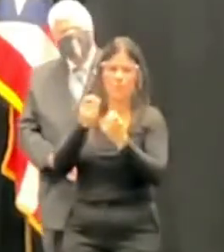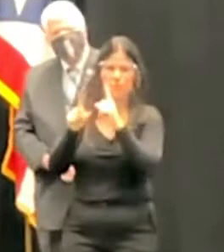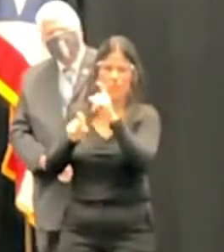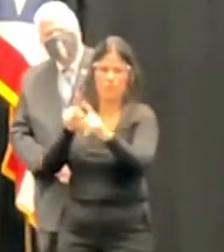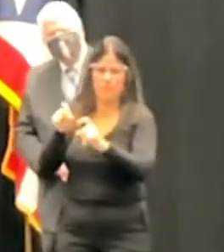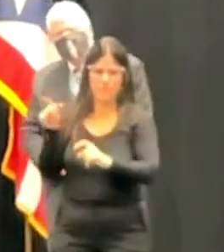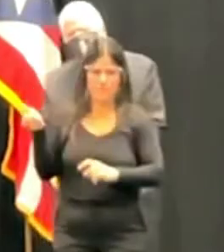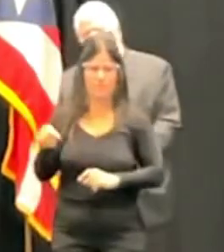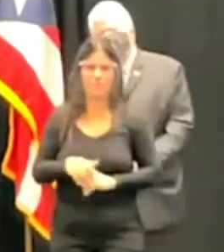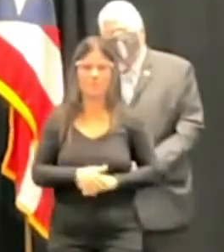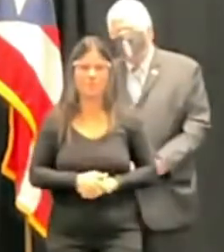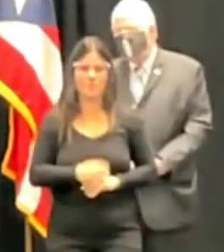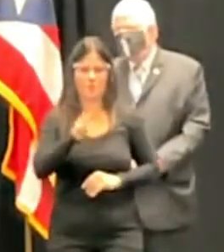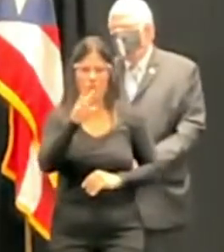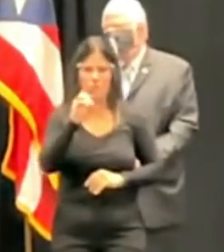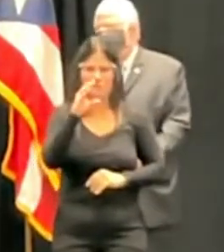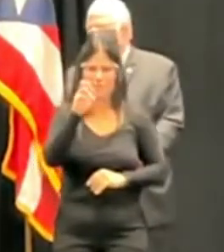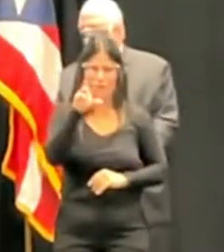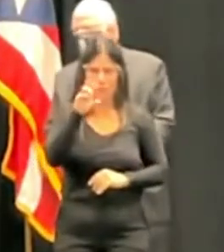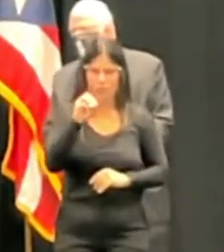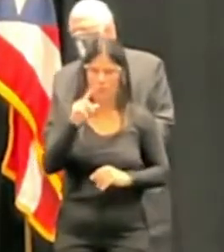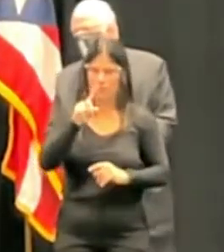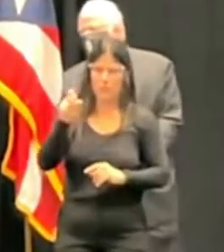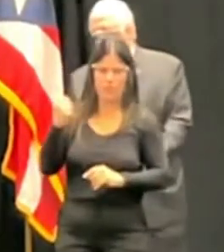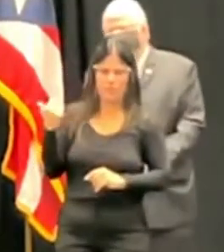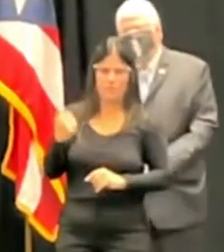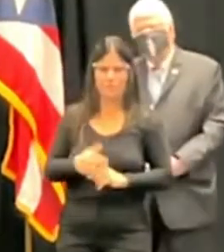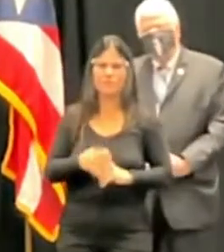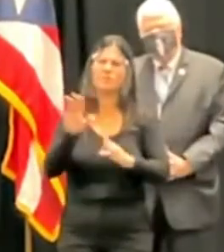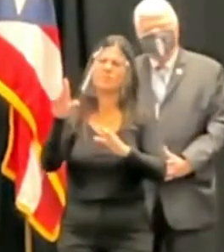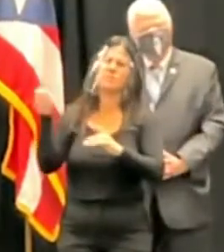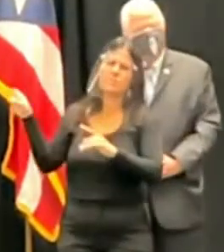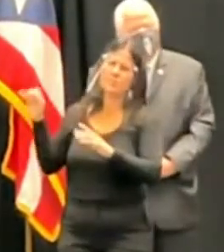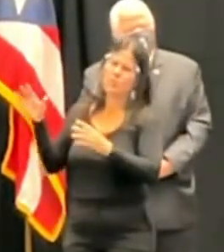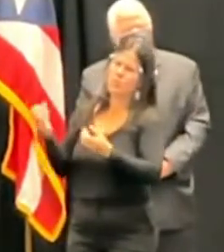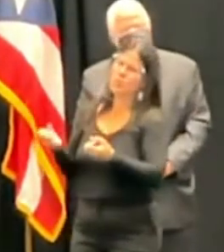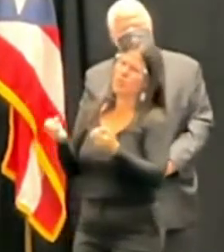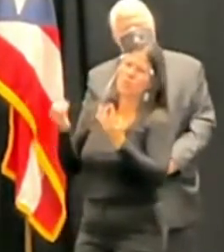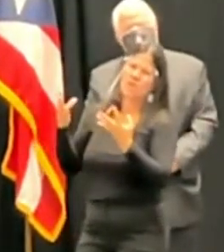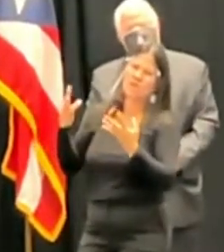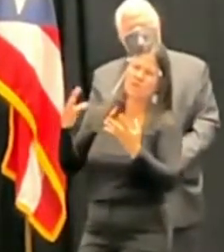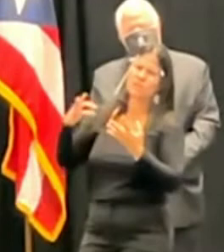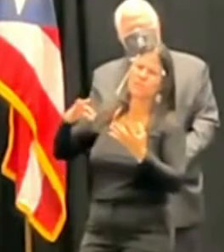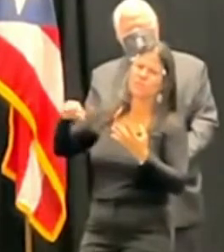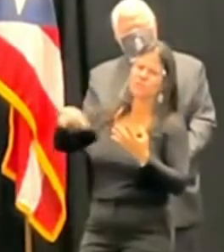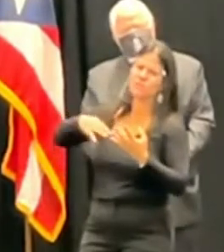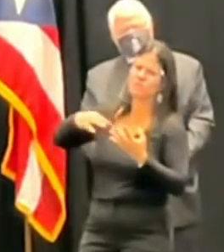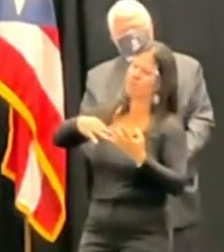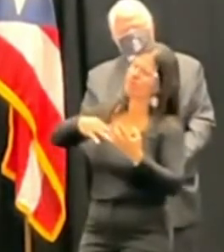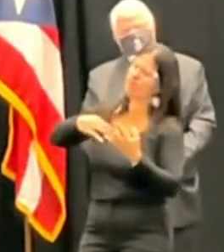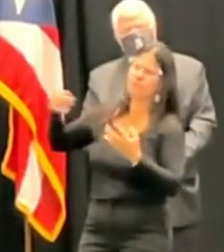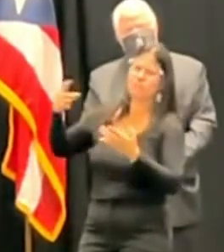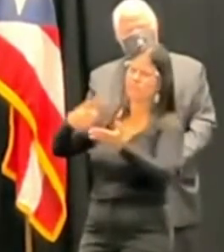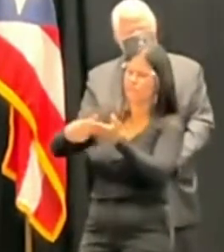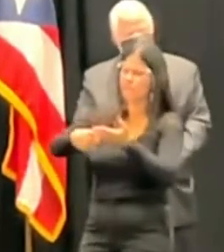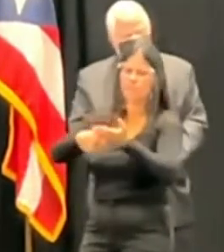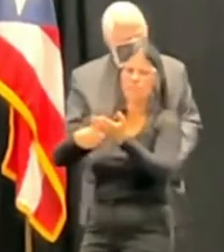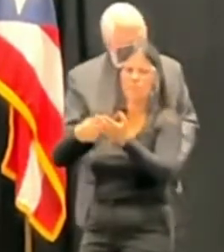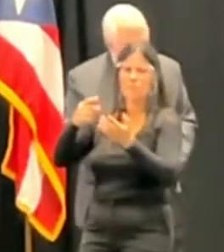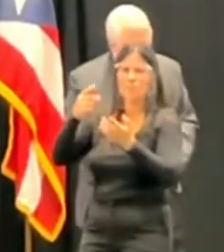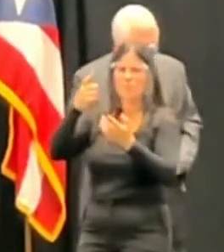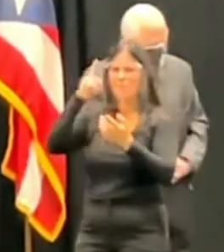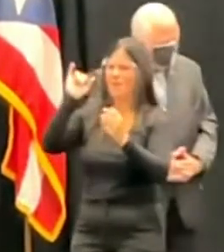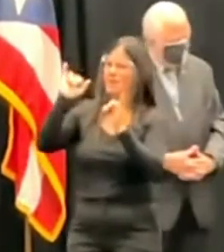preguntas. La primera, ¿cuántos candidatos evaluó para la posición del Tribunal Supremo? ¿Qué le hizo seleccionar